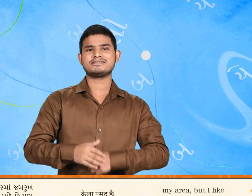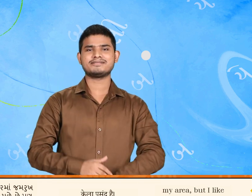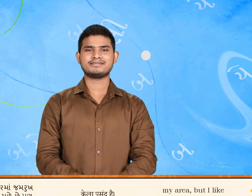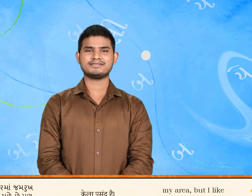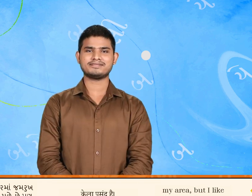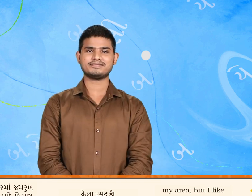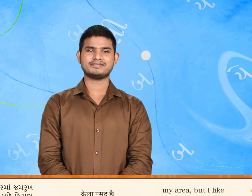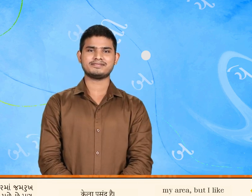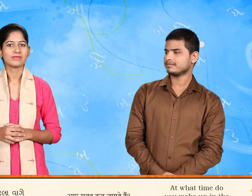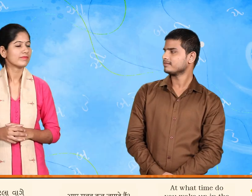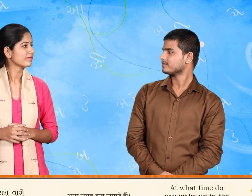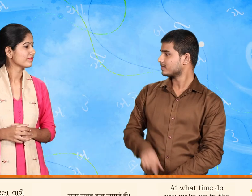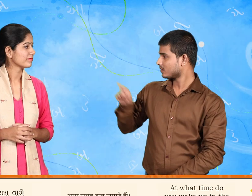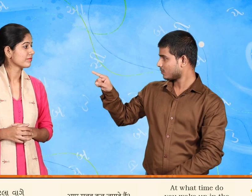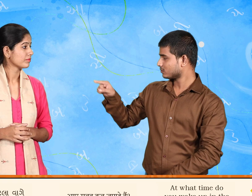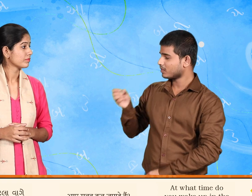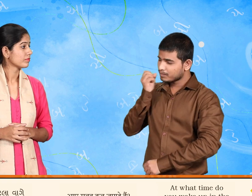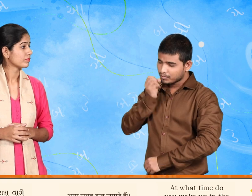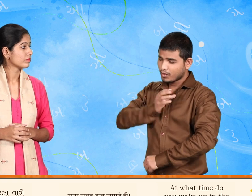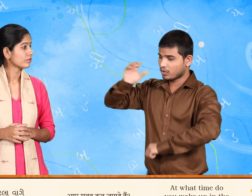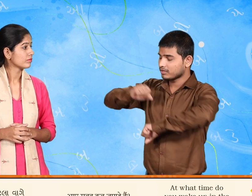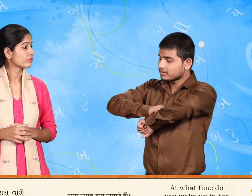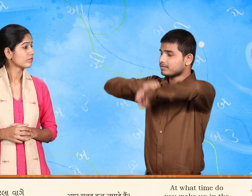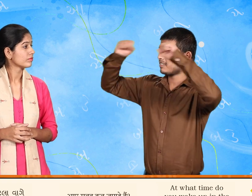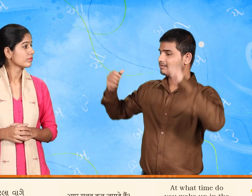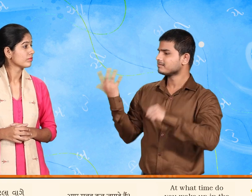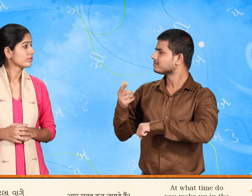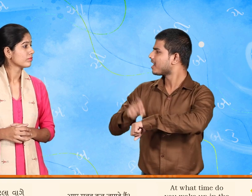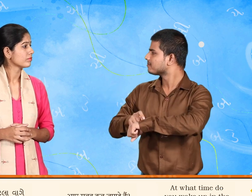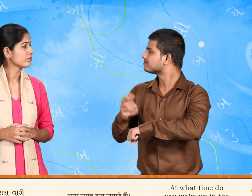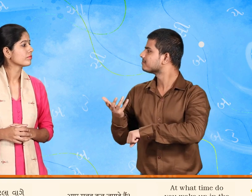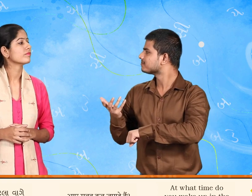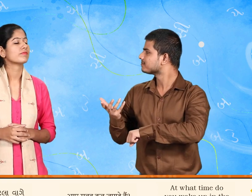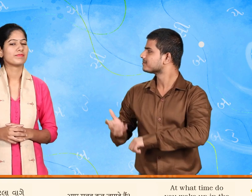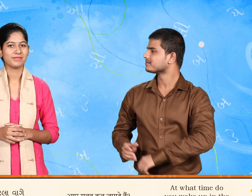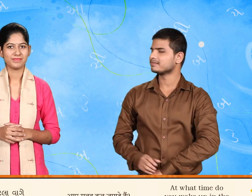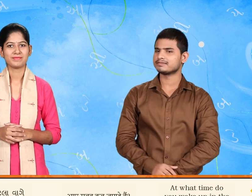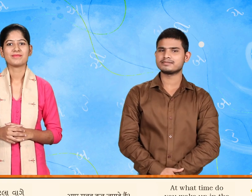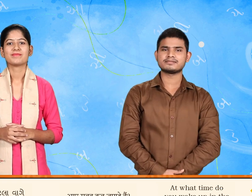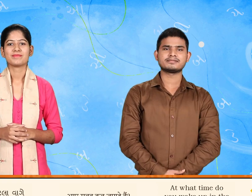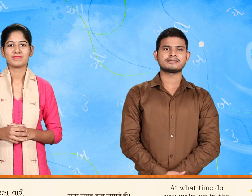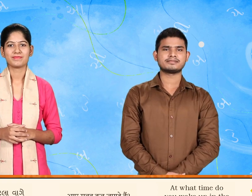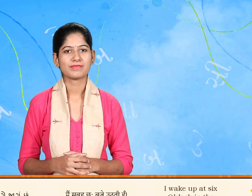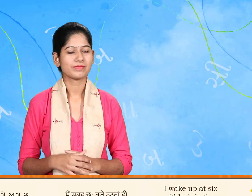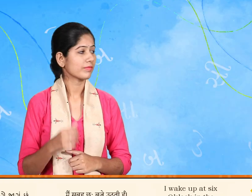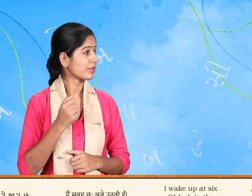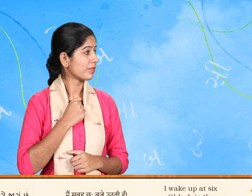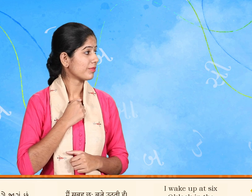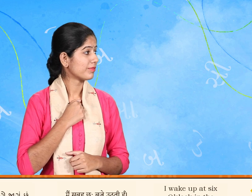છે તમે સવારે કેટલા વાગે જાગો છો હું સવારે